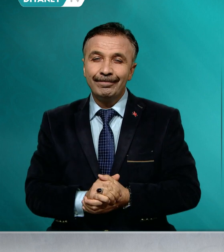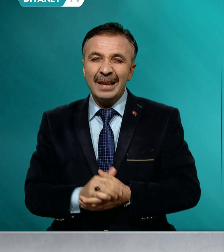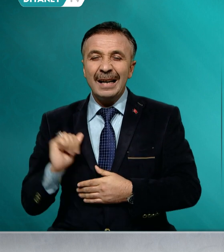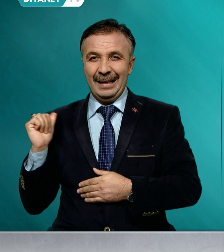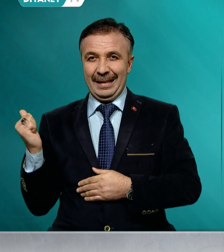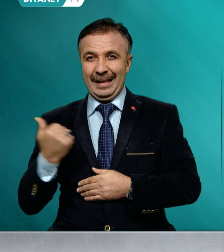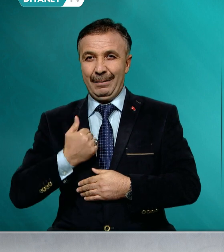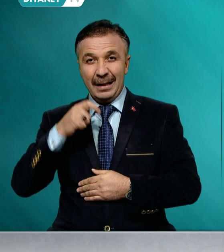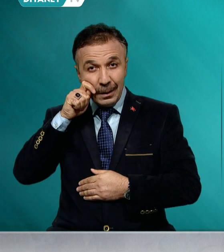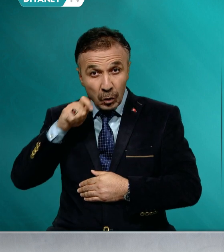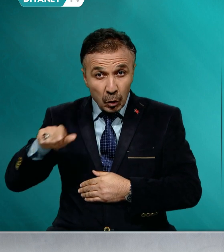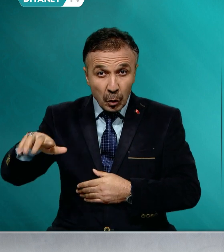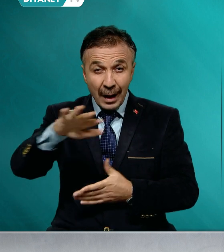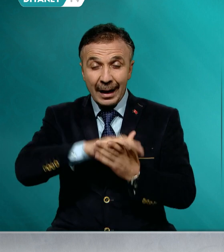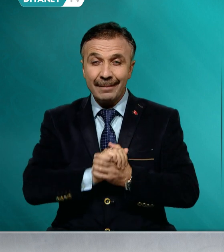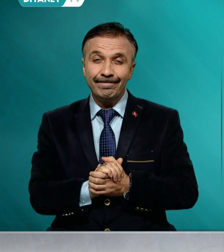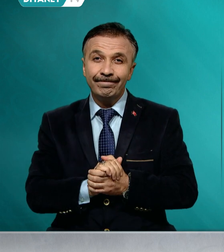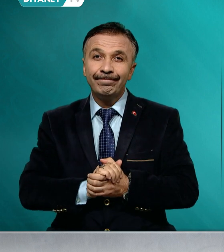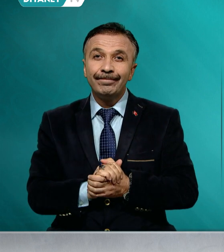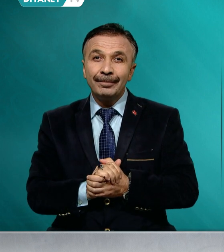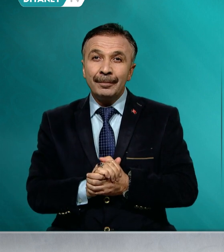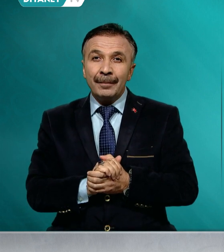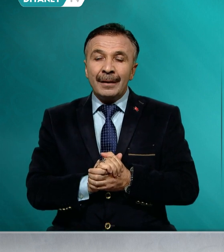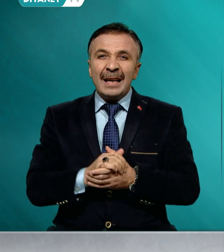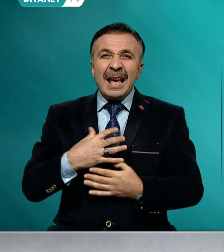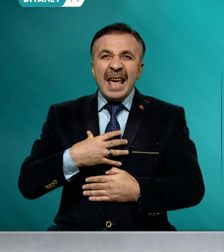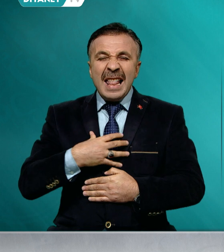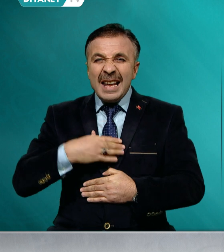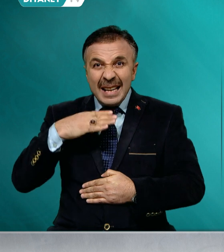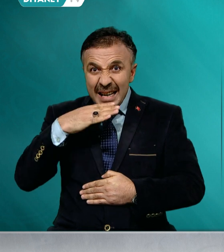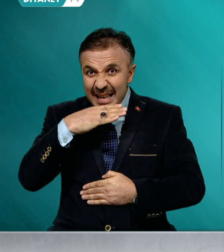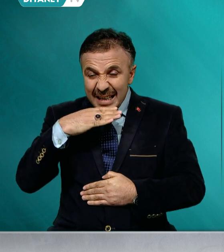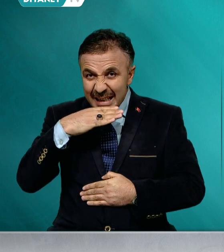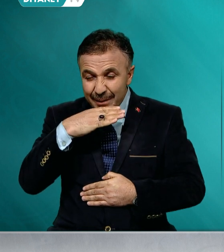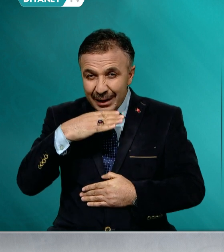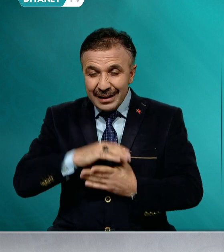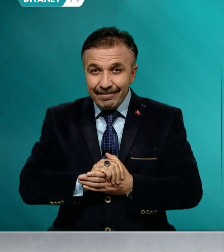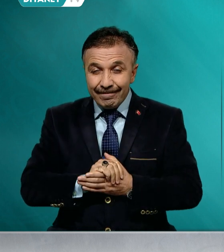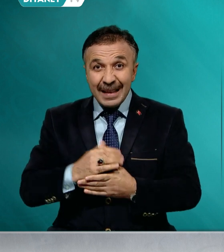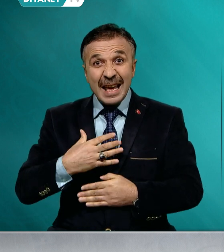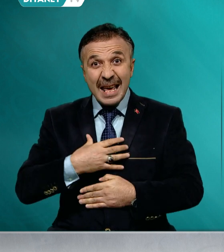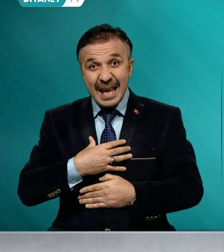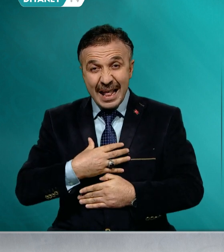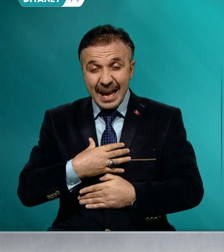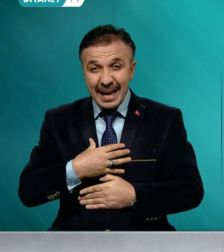Müslümanlar, din istismarı, dinin manevi